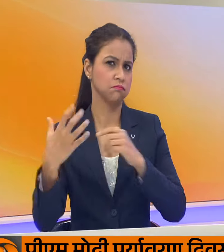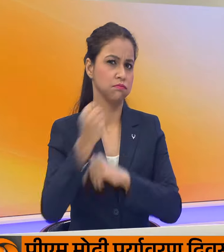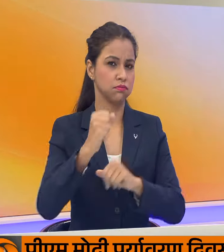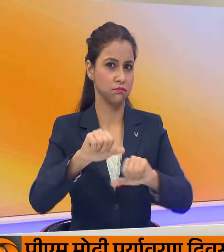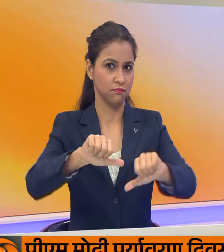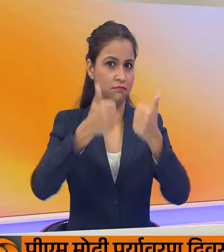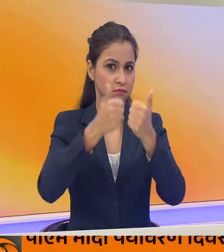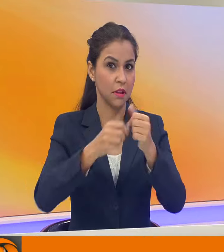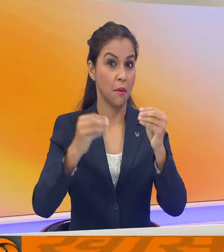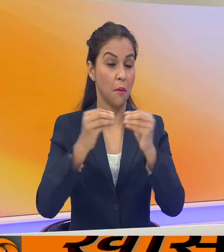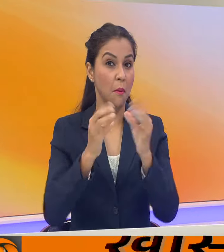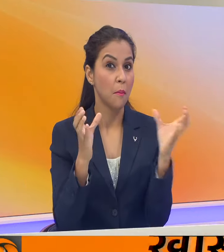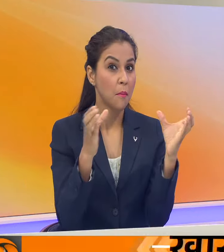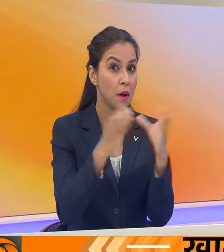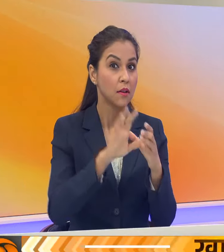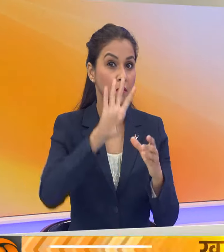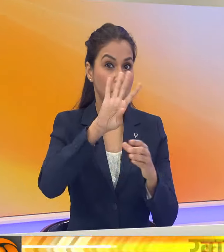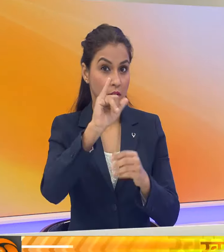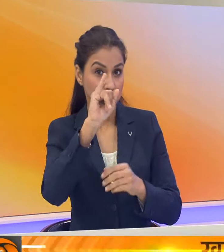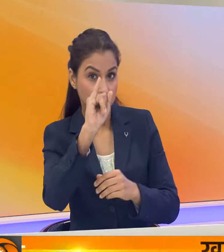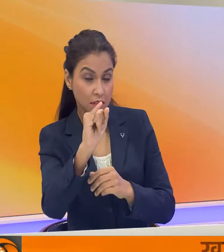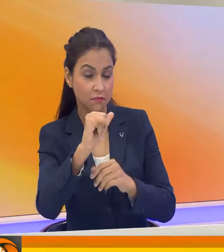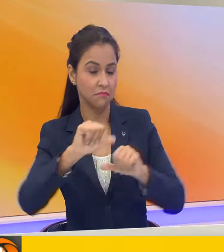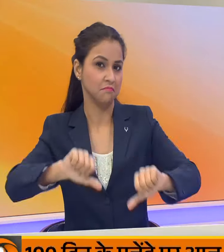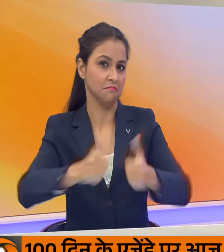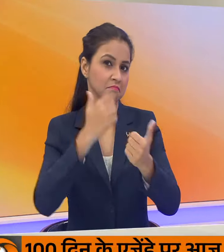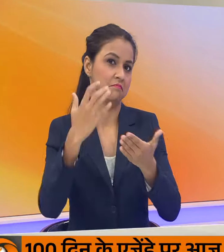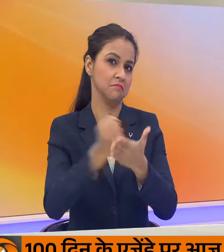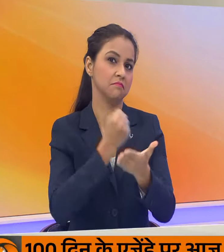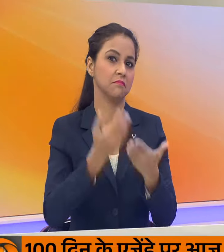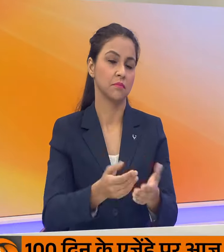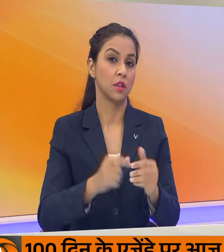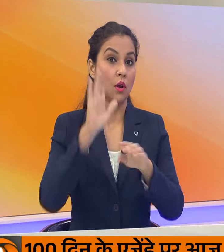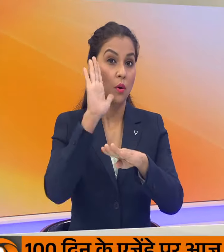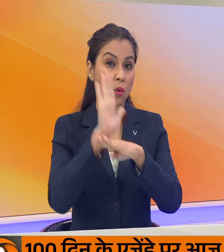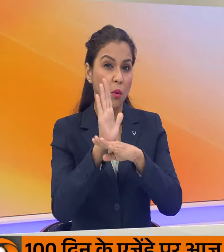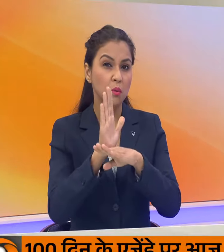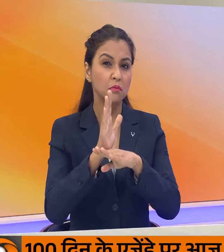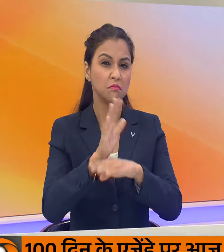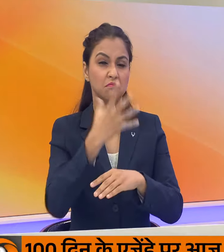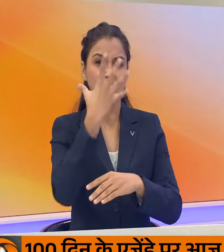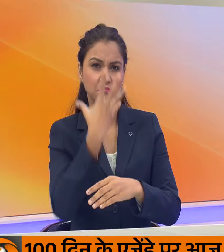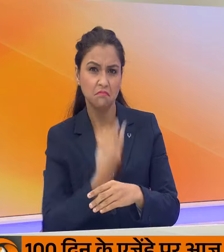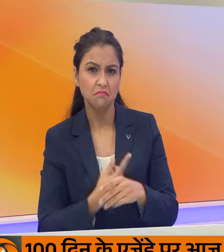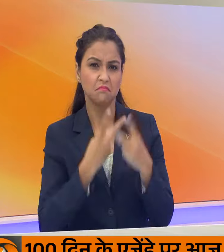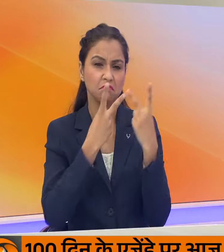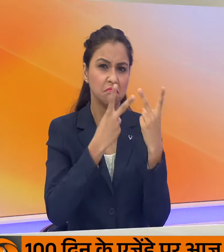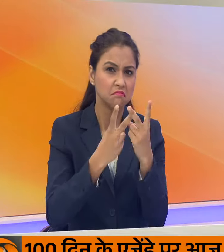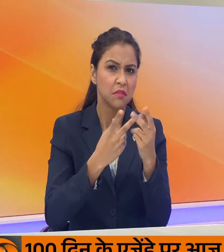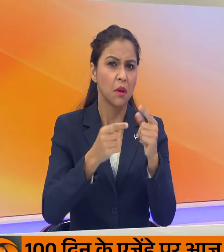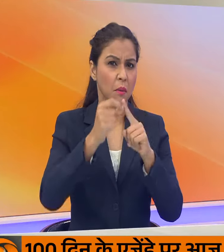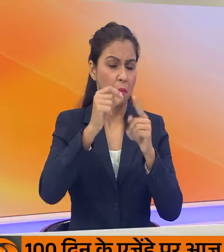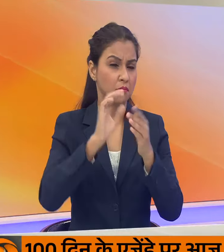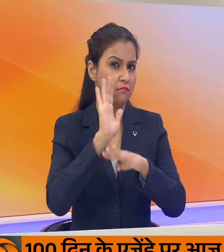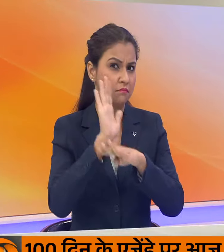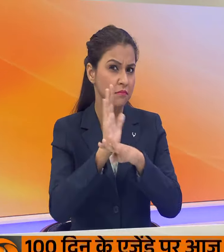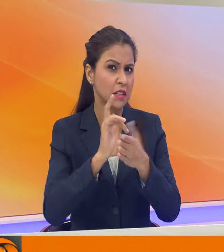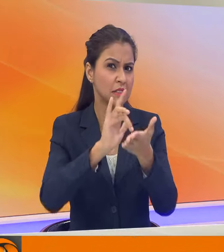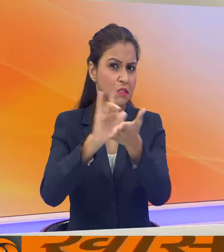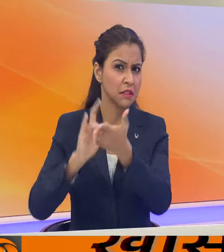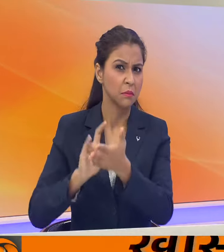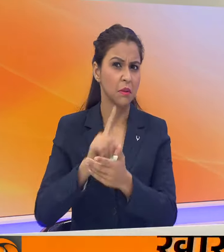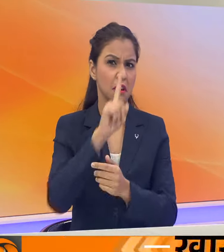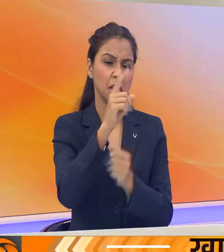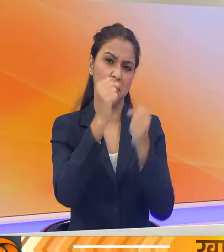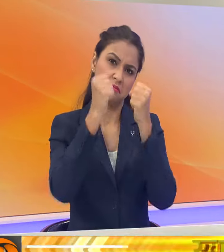और पार्टी ने 40 सीटों पर जीत दर्ज की है कॉंग्रेस का प्रदेशन निराजचनक रहा है और पार्टी राज़े में महज